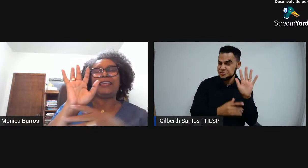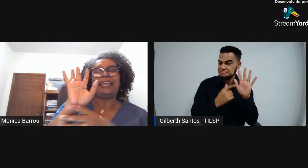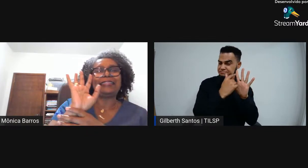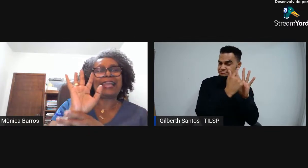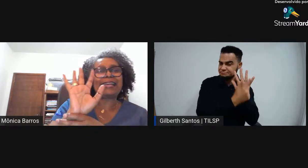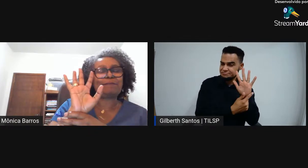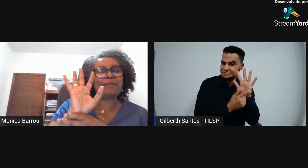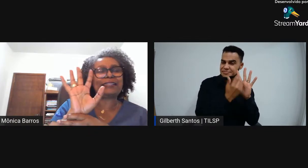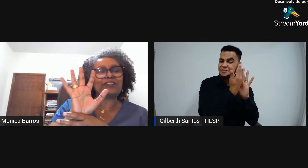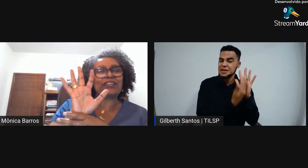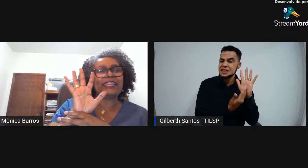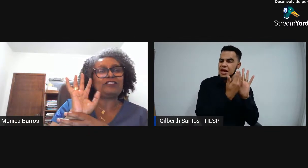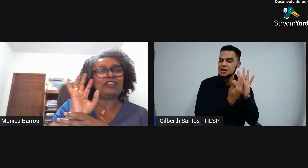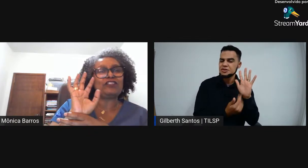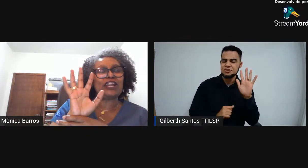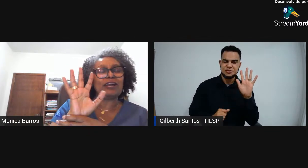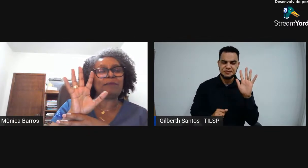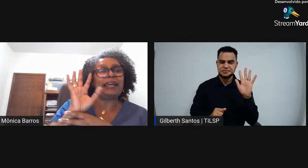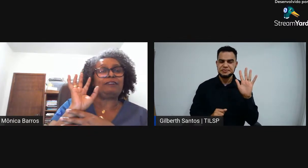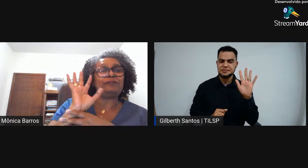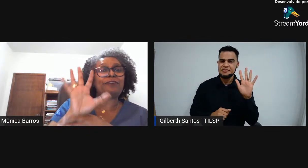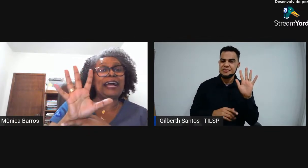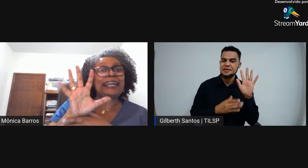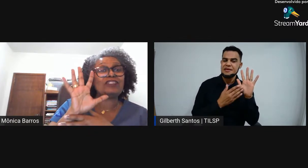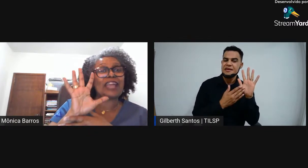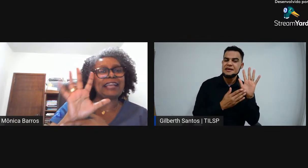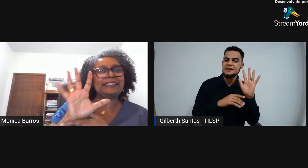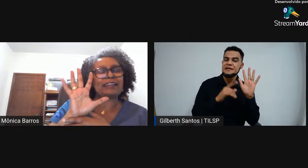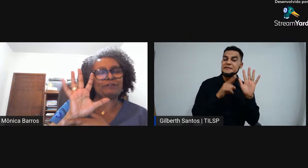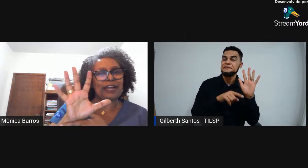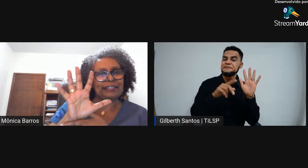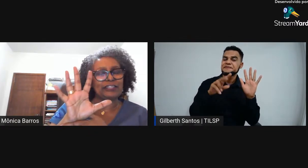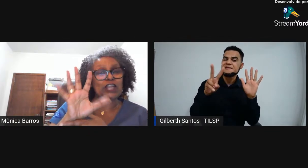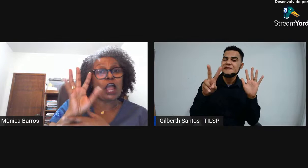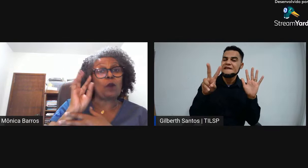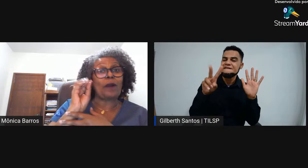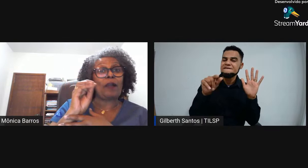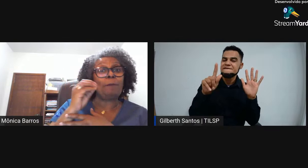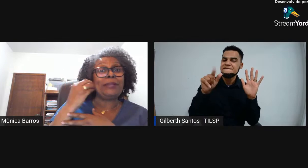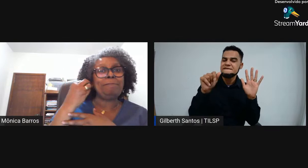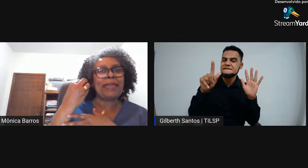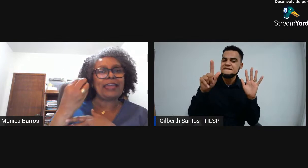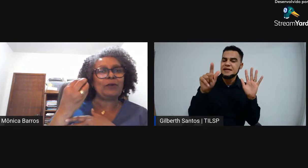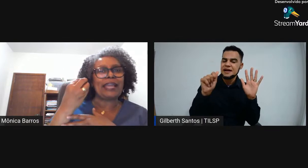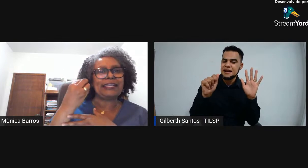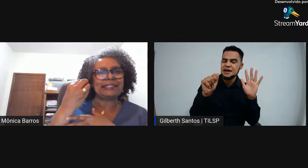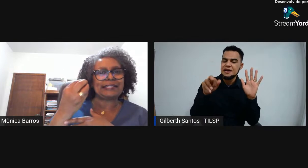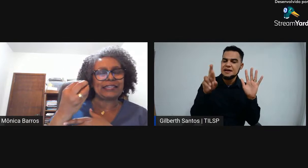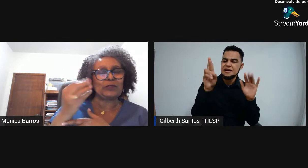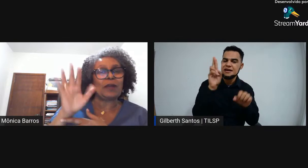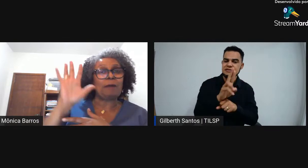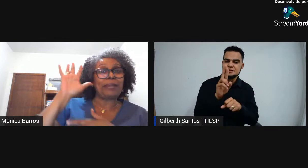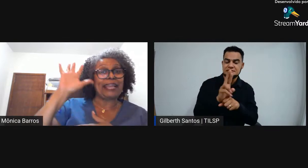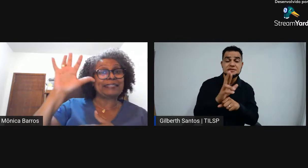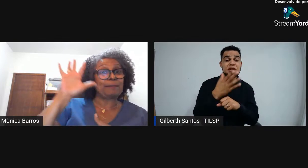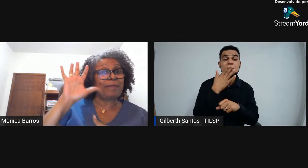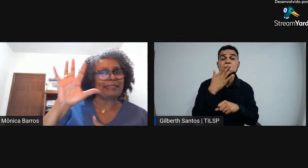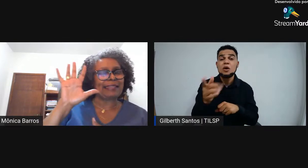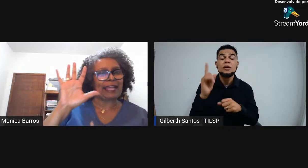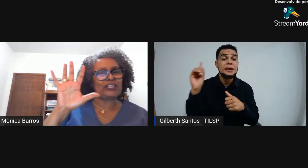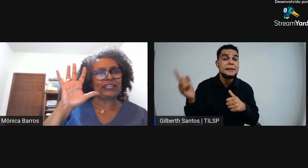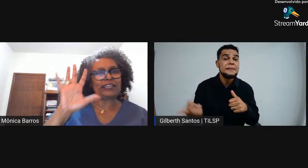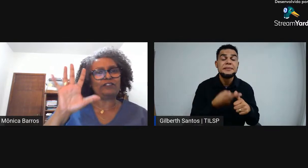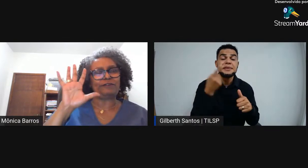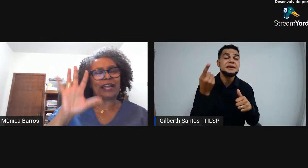aqui, dessa metade aqui a gente chama vagas reservadas. Qual é o primeiro requisito para essa